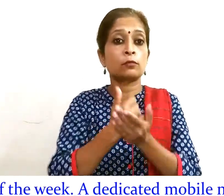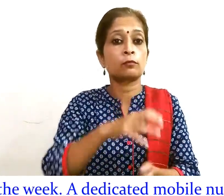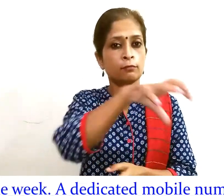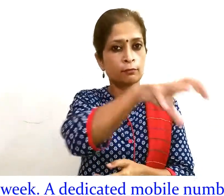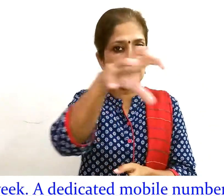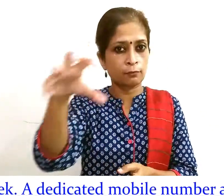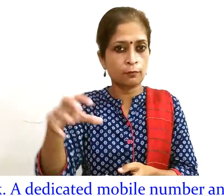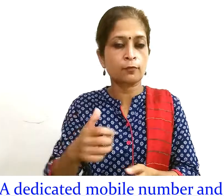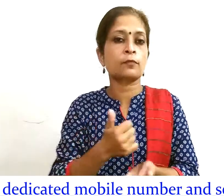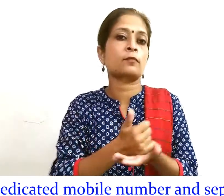हेल्पलाइन सेंट